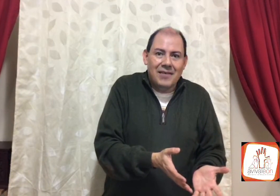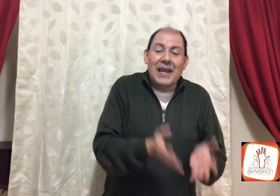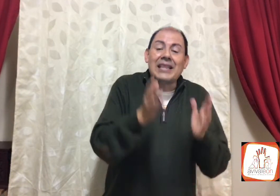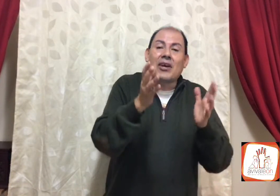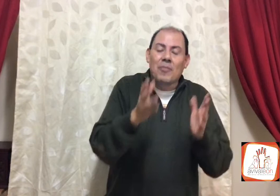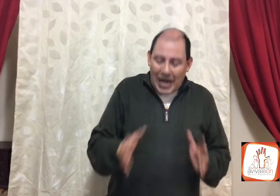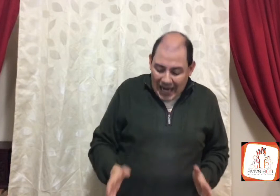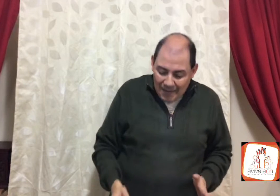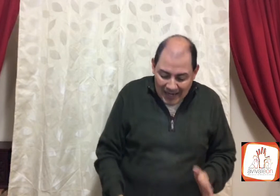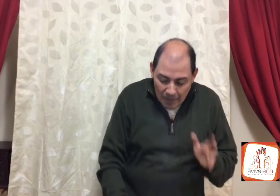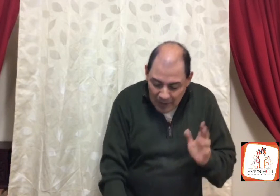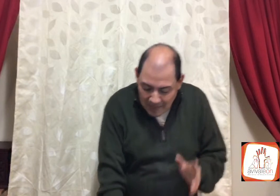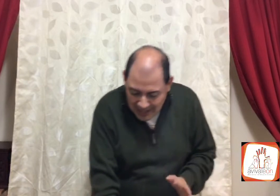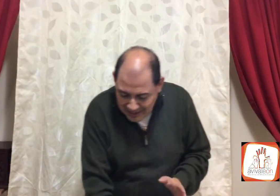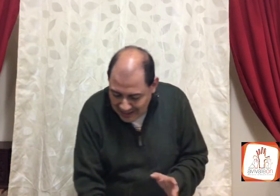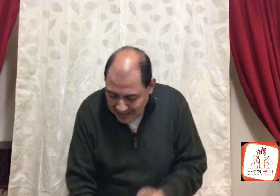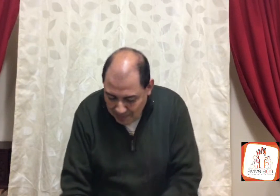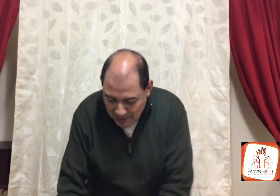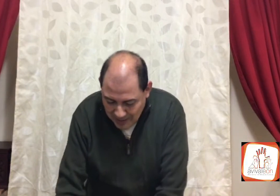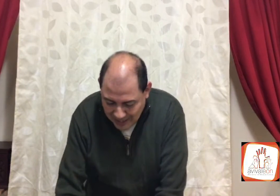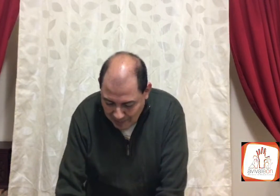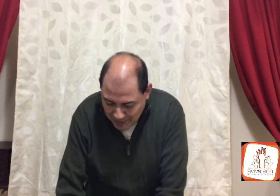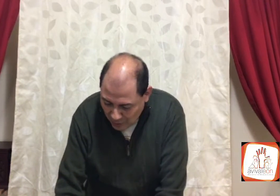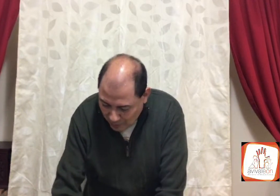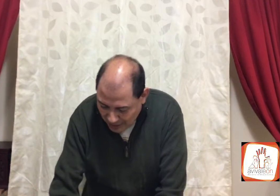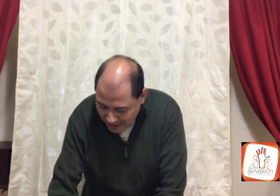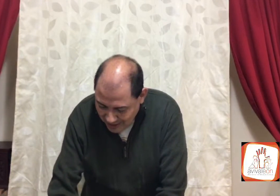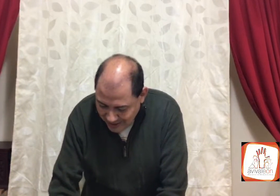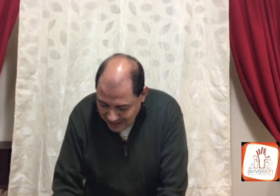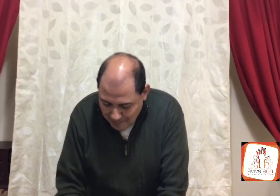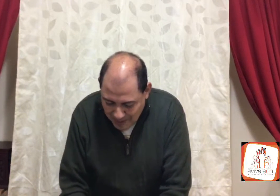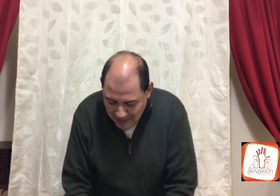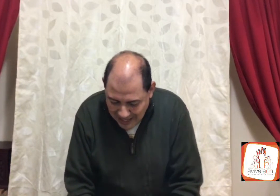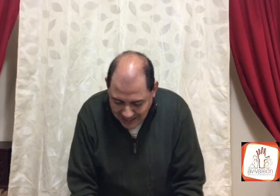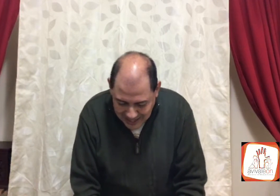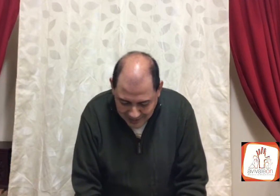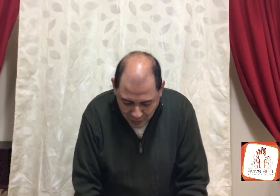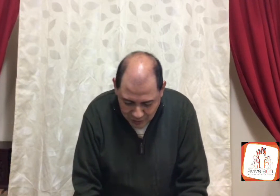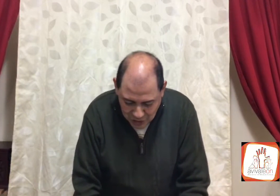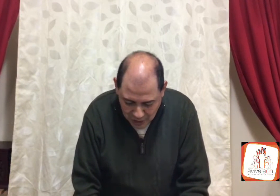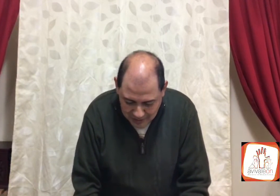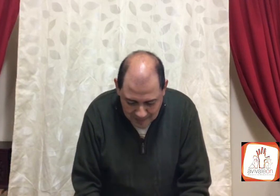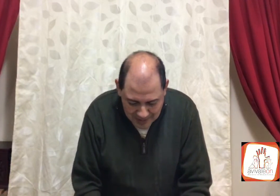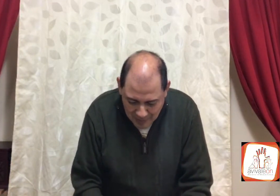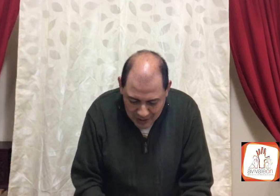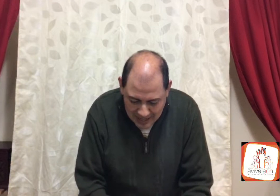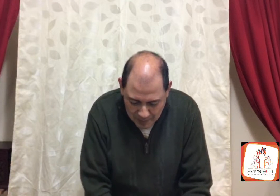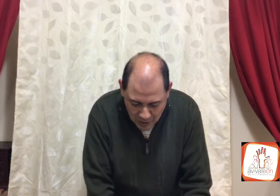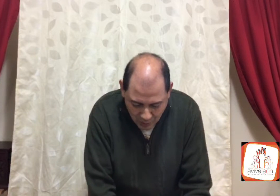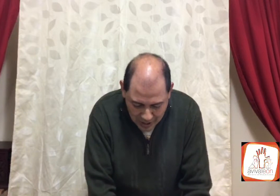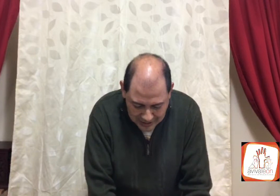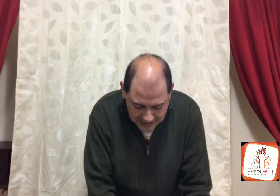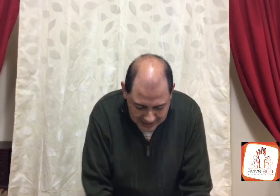fíjate cómo acaba, rápidamente, en este primer capítulo, porque, es la primera introducción, me voy rápido a jueces,